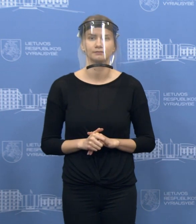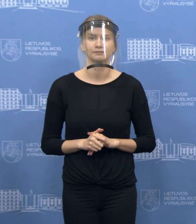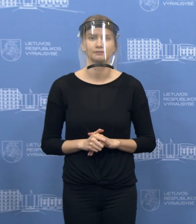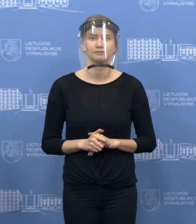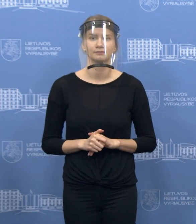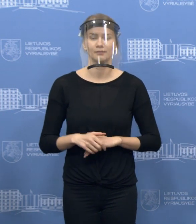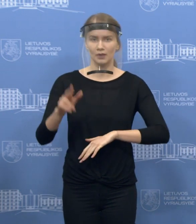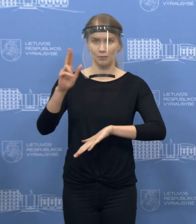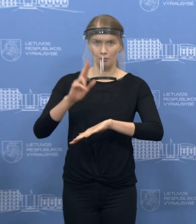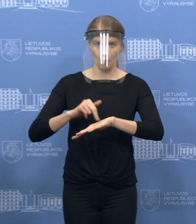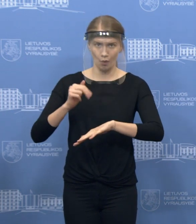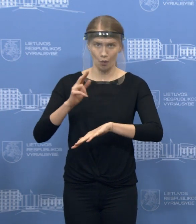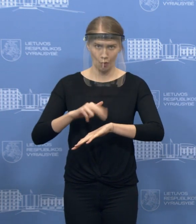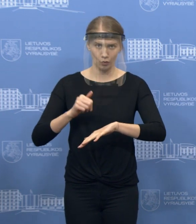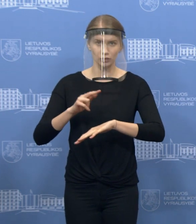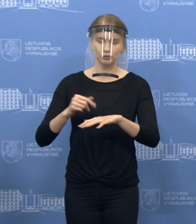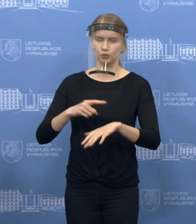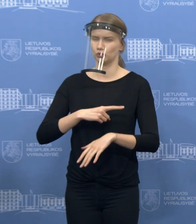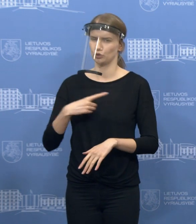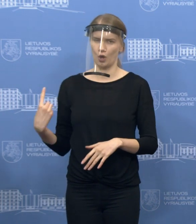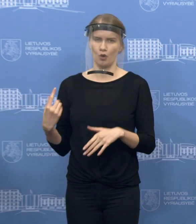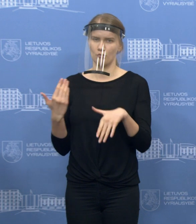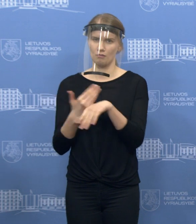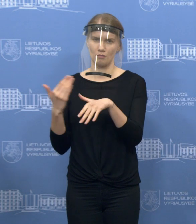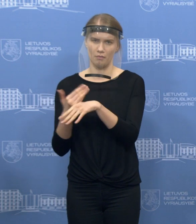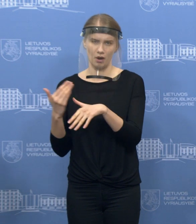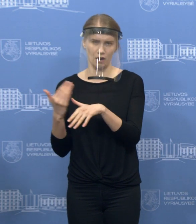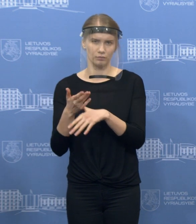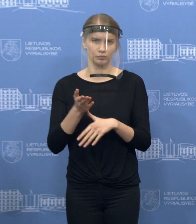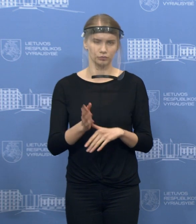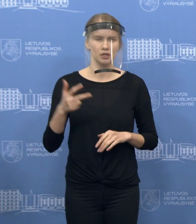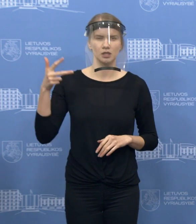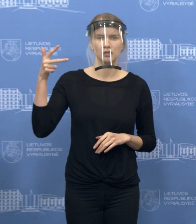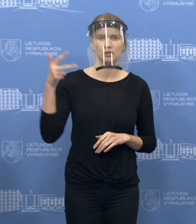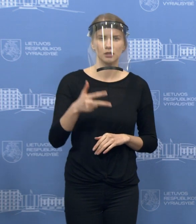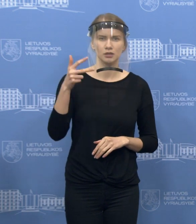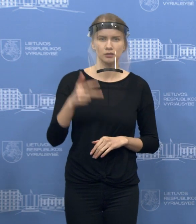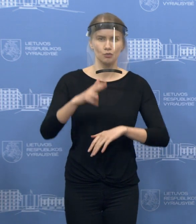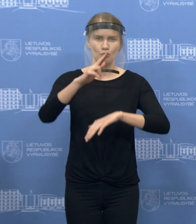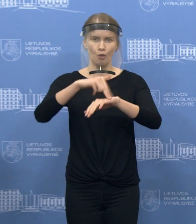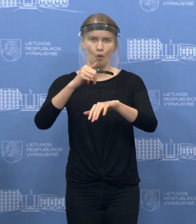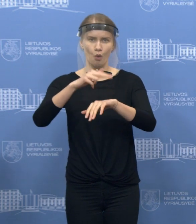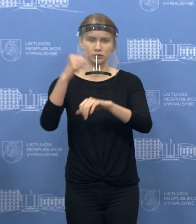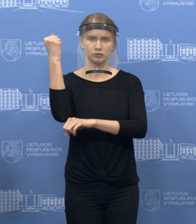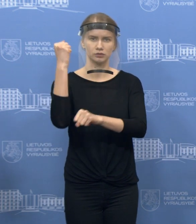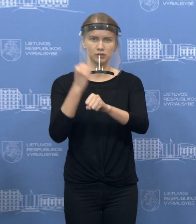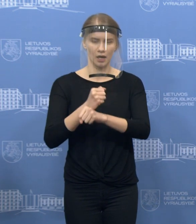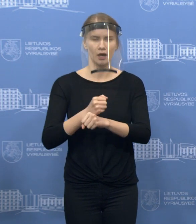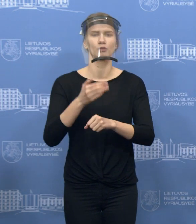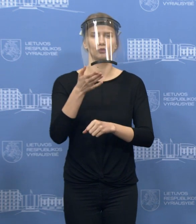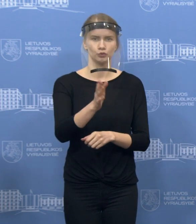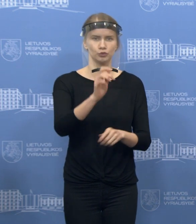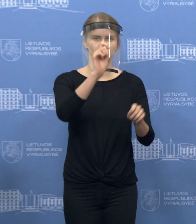labai pasitelkiama daug. 3 tūkstančiai policininkų dirbs šį savaitgalį. 300